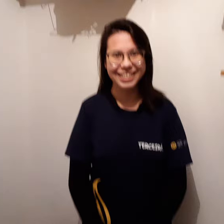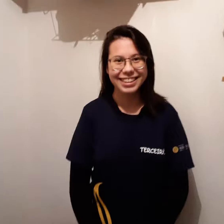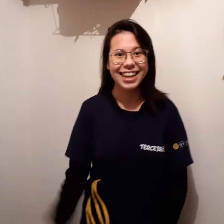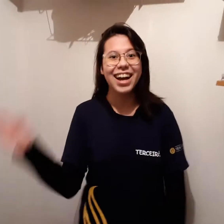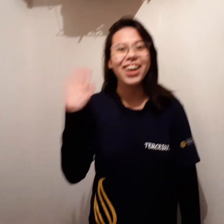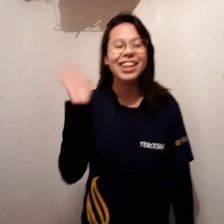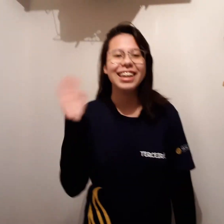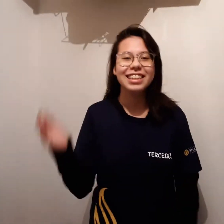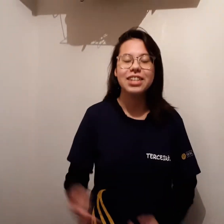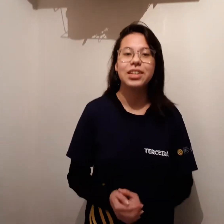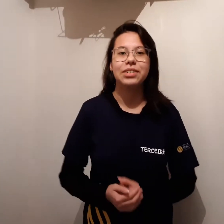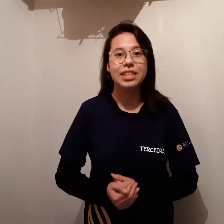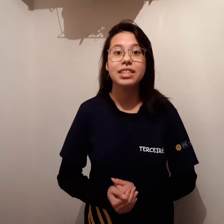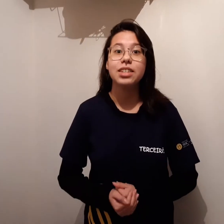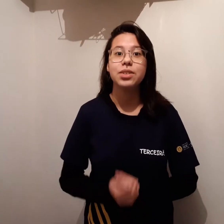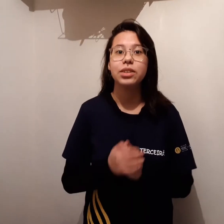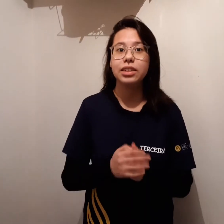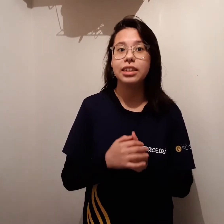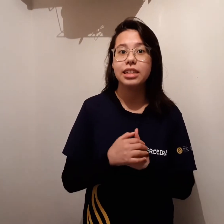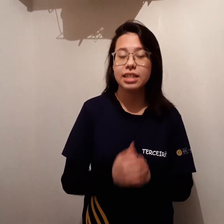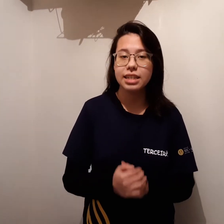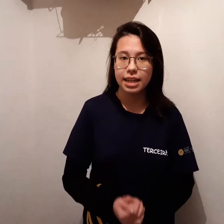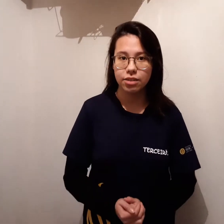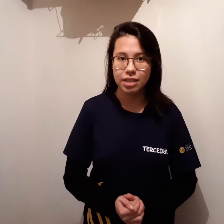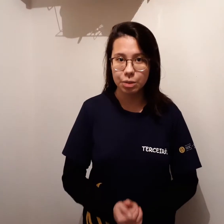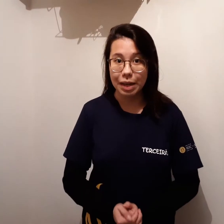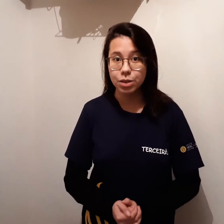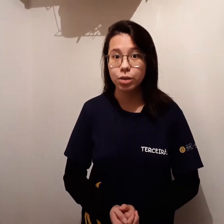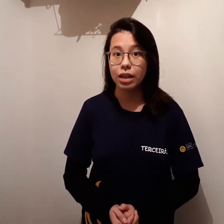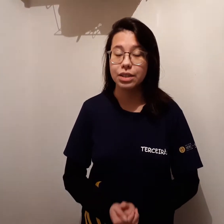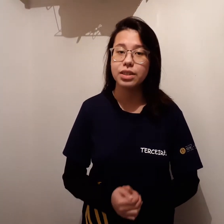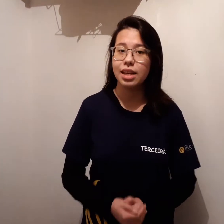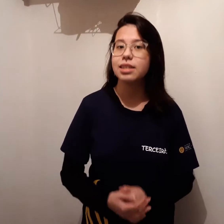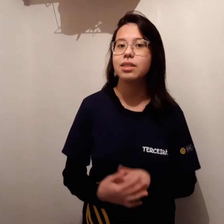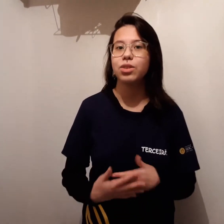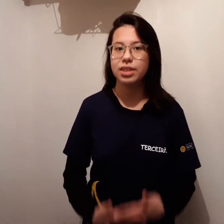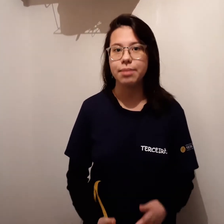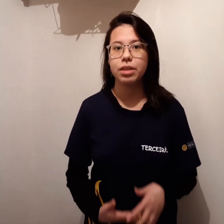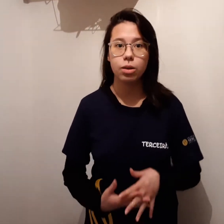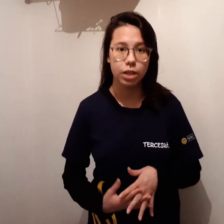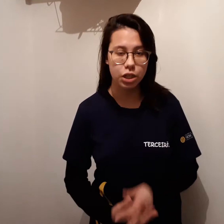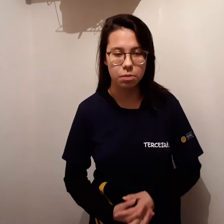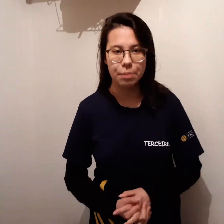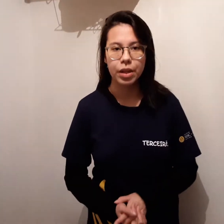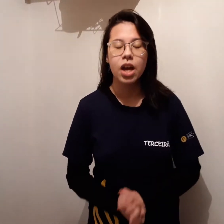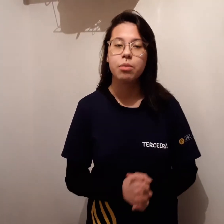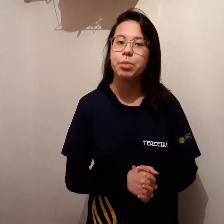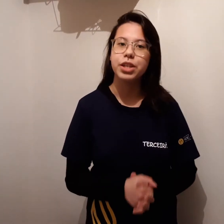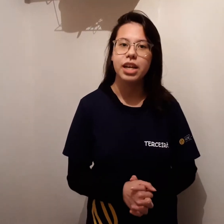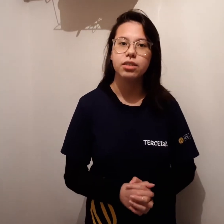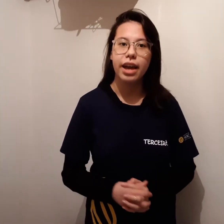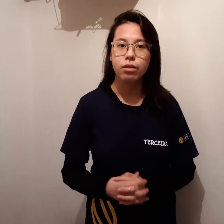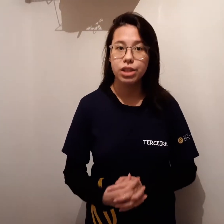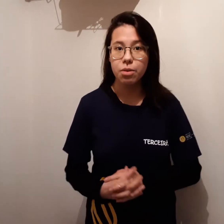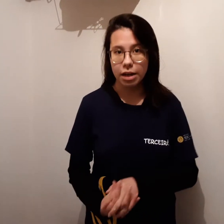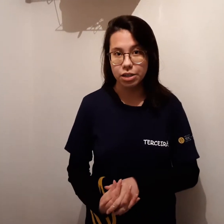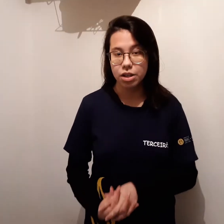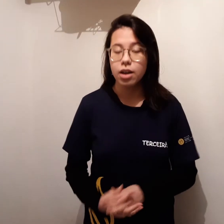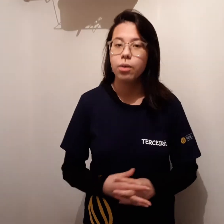Olá, eu sou a Luísa, eu sou aluna da terceira série do Ensino Médio no Colégio SESC São José, em Curitiba. O meu projeto é o GeoMAT, um